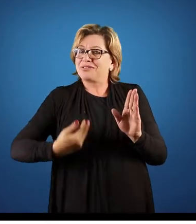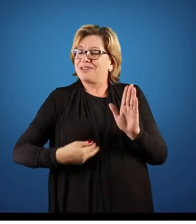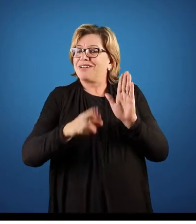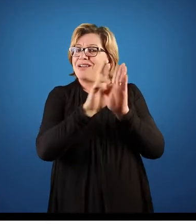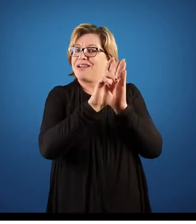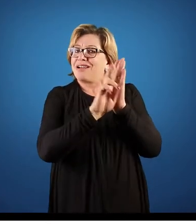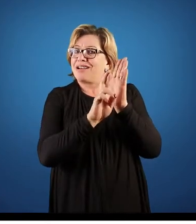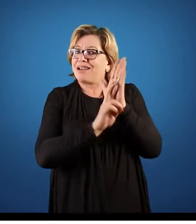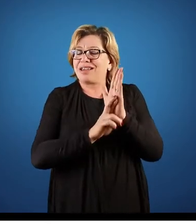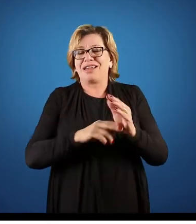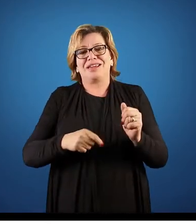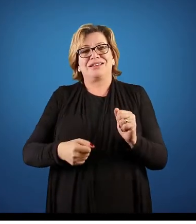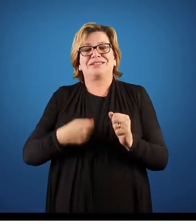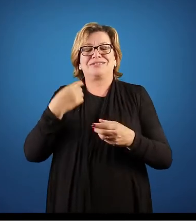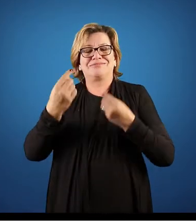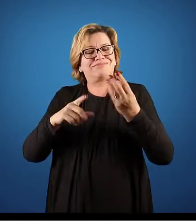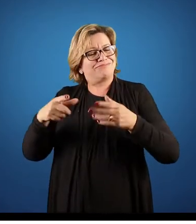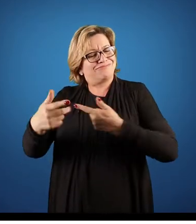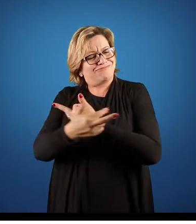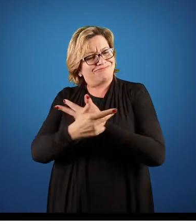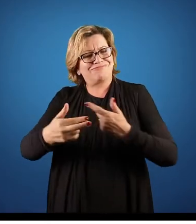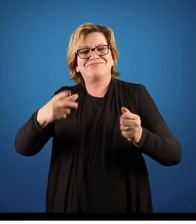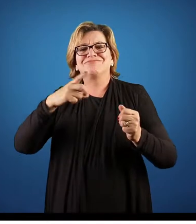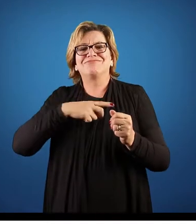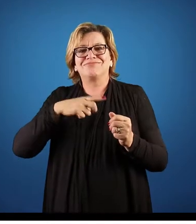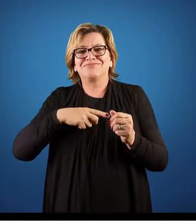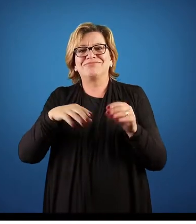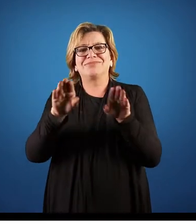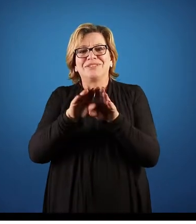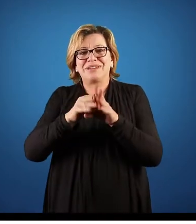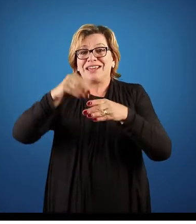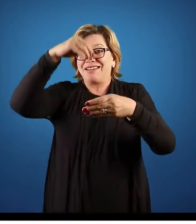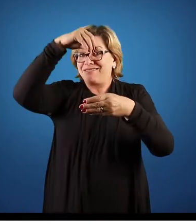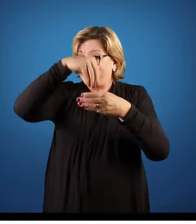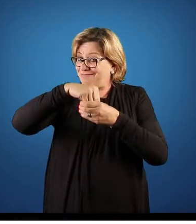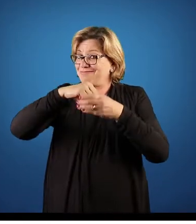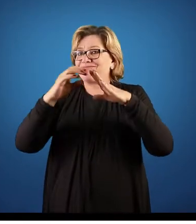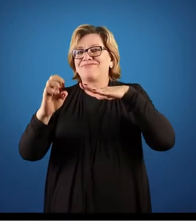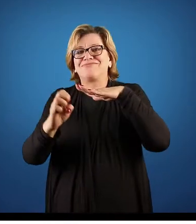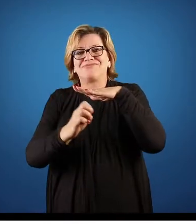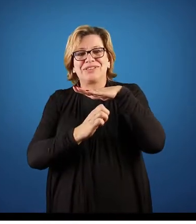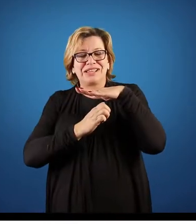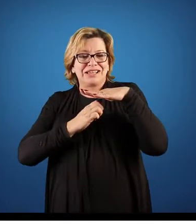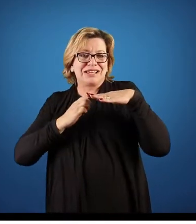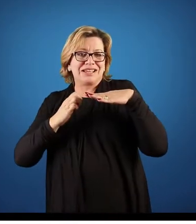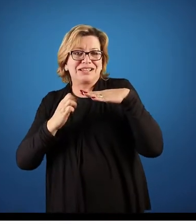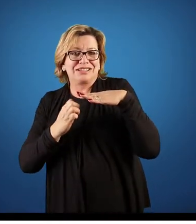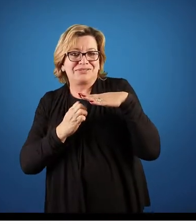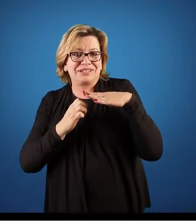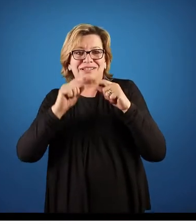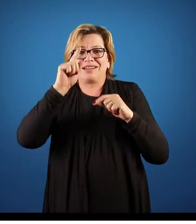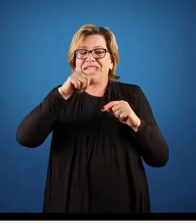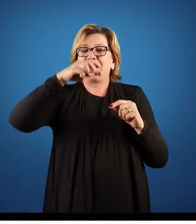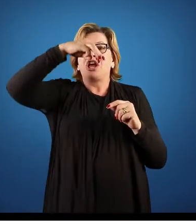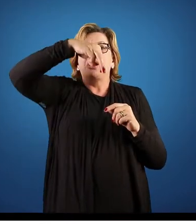atendimento às normas ambientais. E a parte interna da nossa organização é chamada o microambiente,